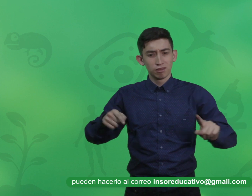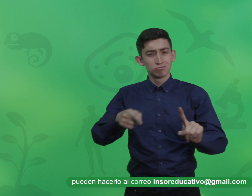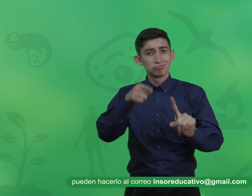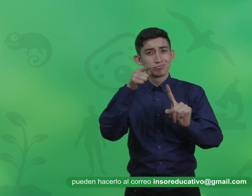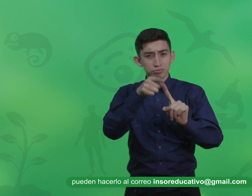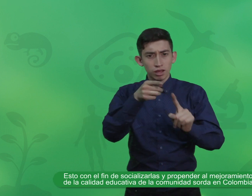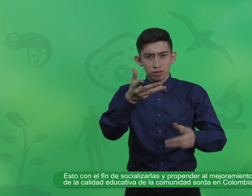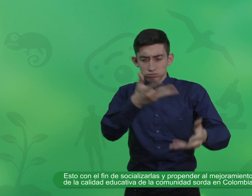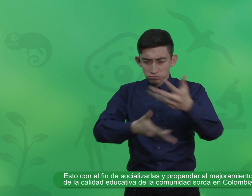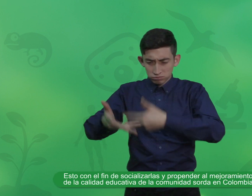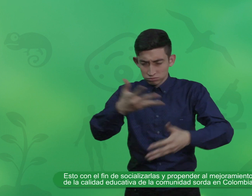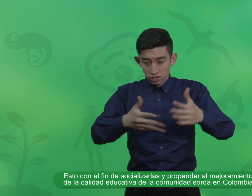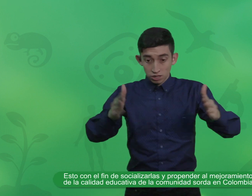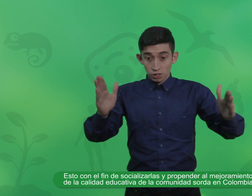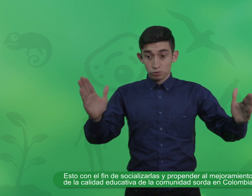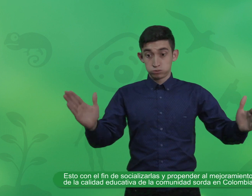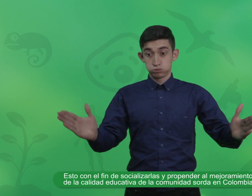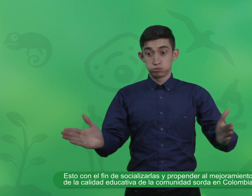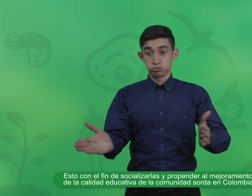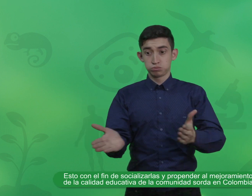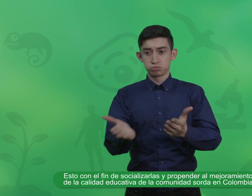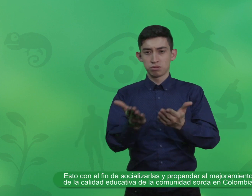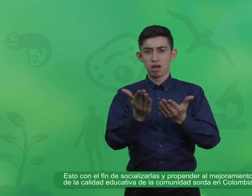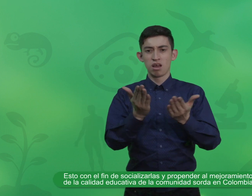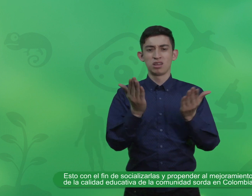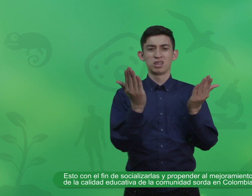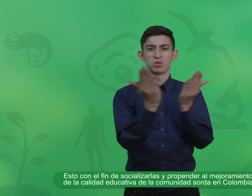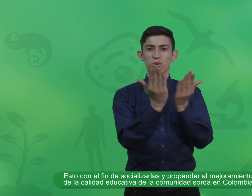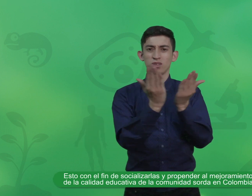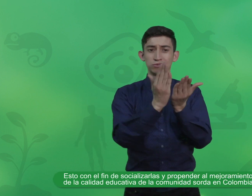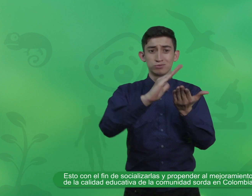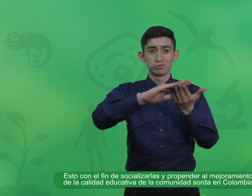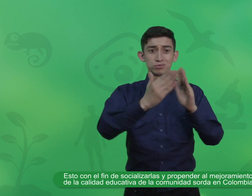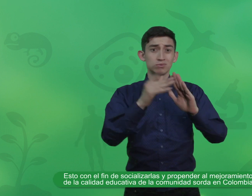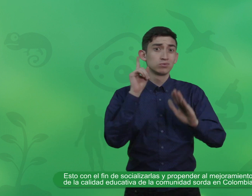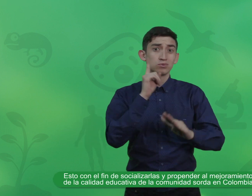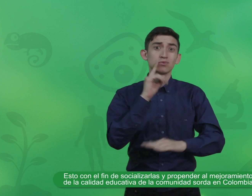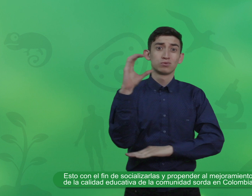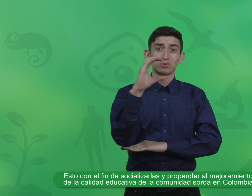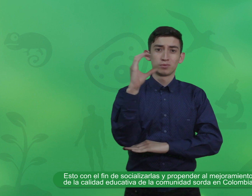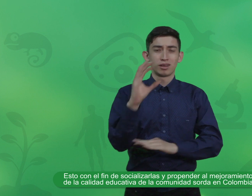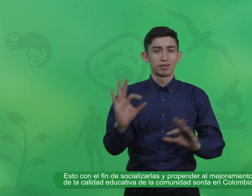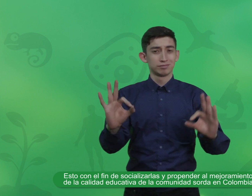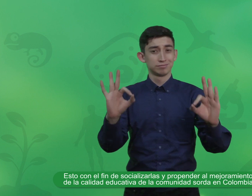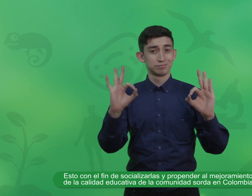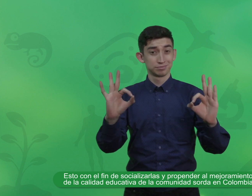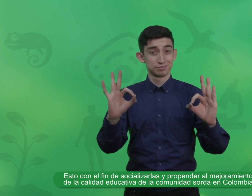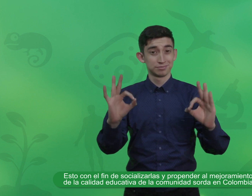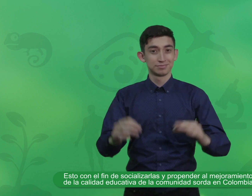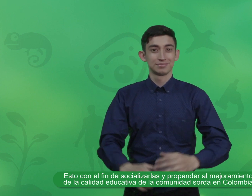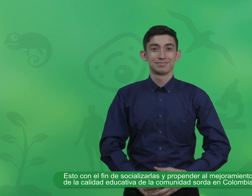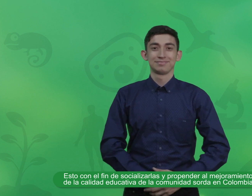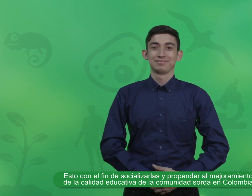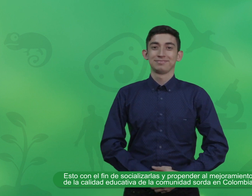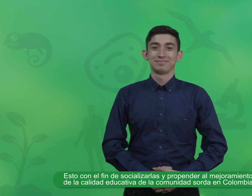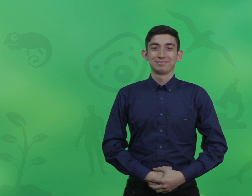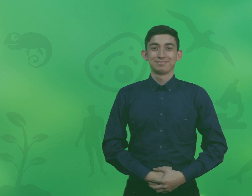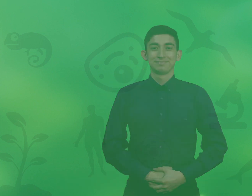lo pueden hacer al siguiente correo. Esto con el fin de socializarlas y propender al mejoramiento de la calidad educativa de la comunidad